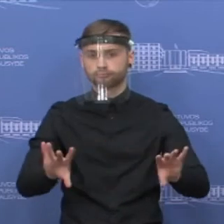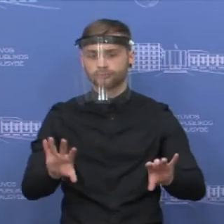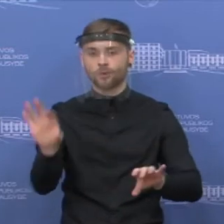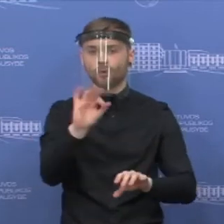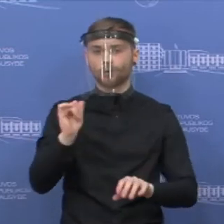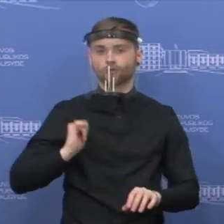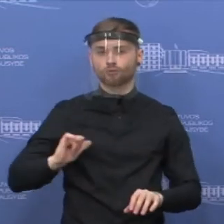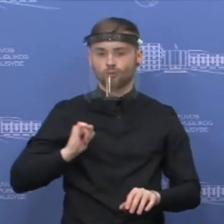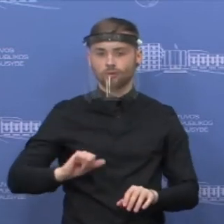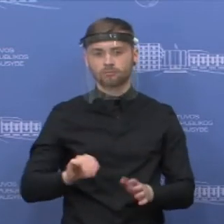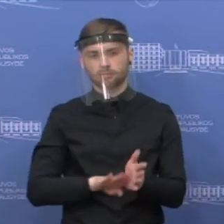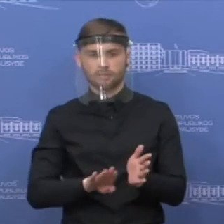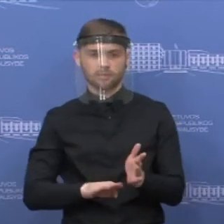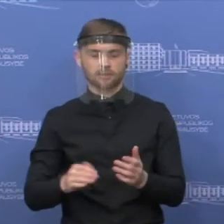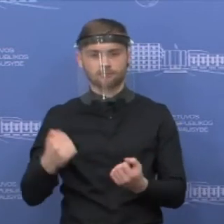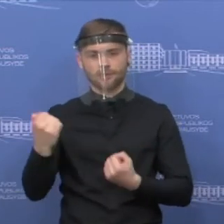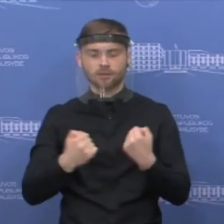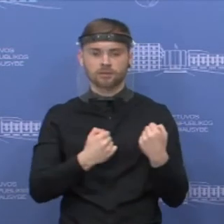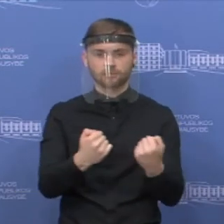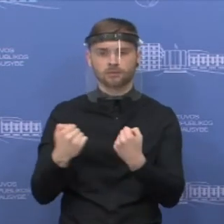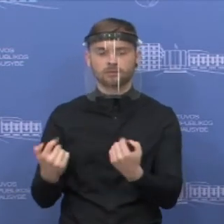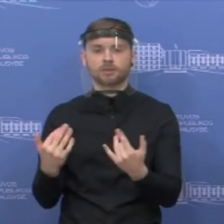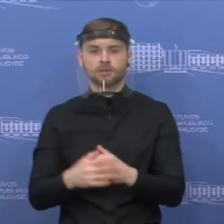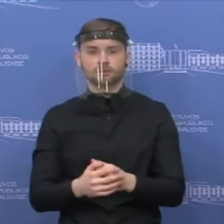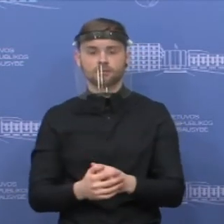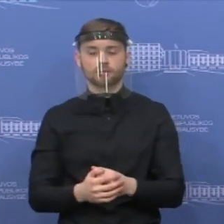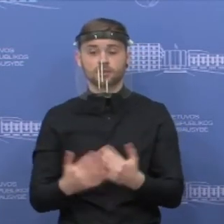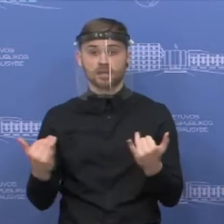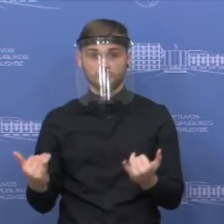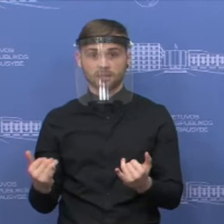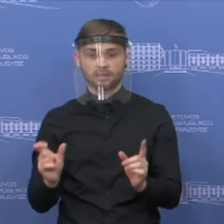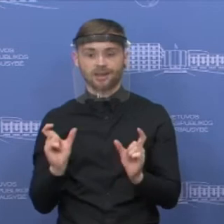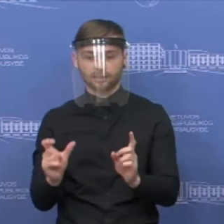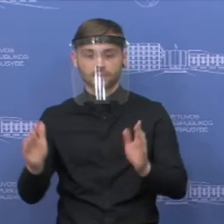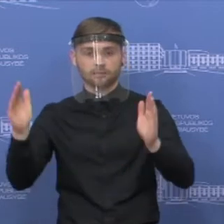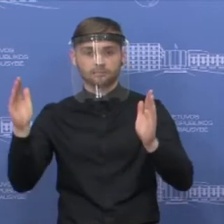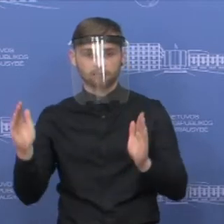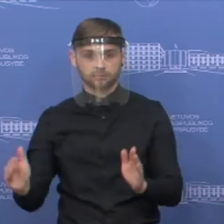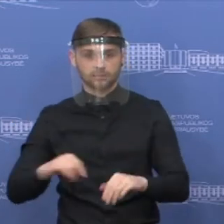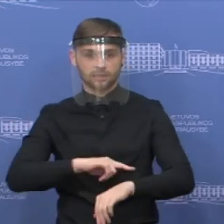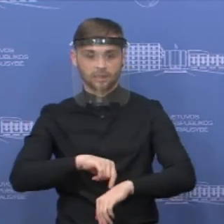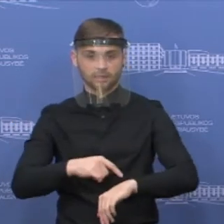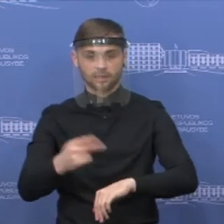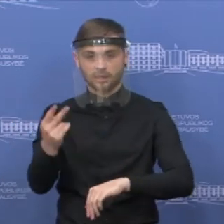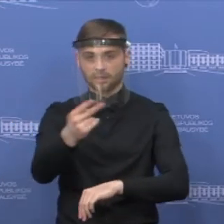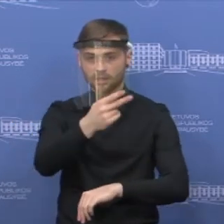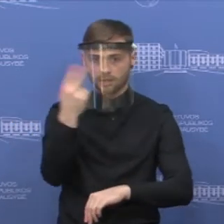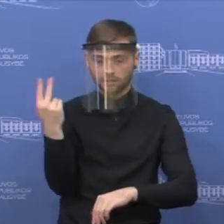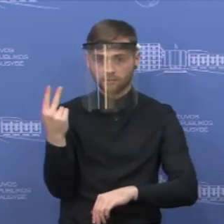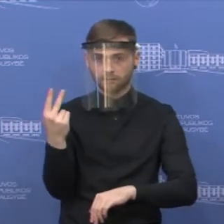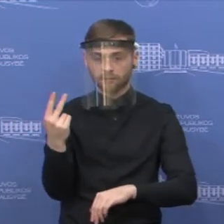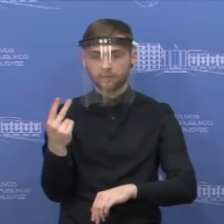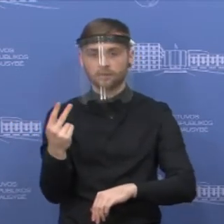kelėvius rūtų judėjimą per valstybės sieną, tai karantino laikotarpį metu per Lietuvos ir